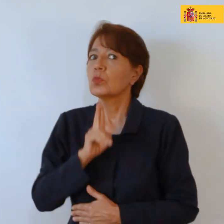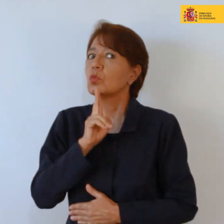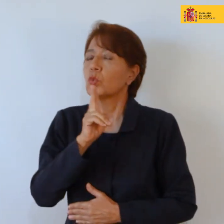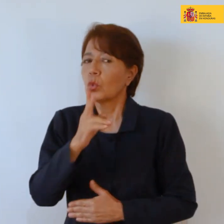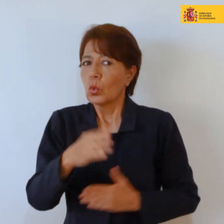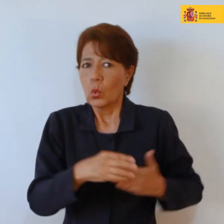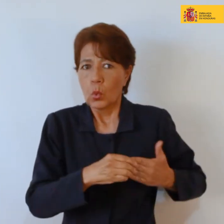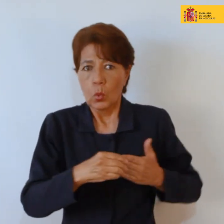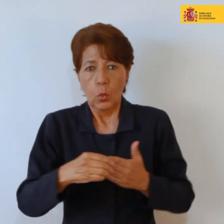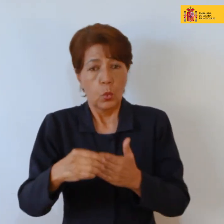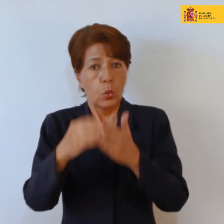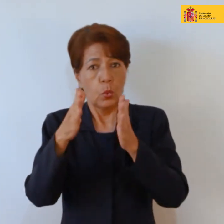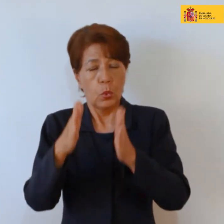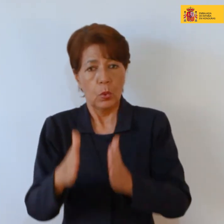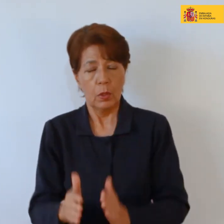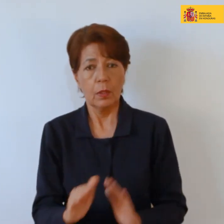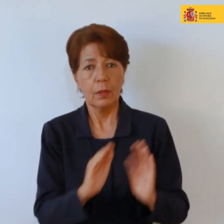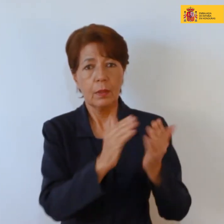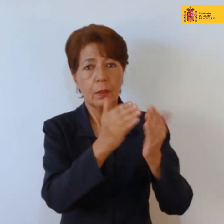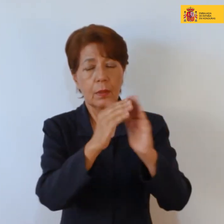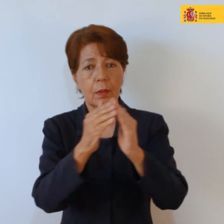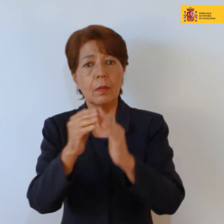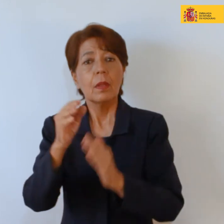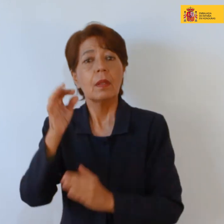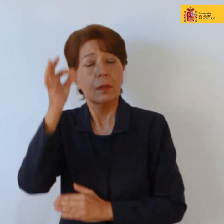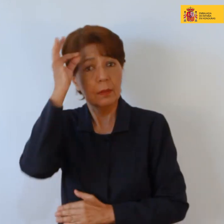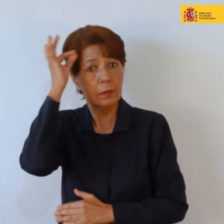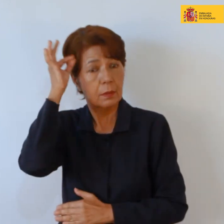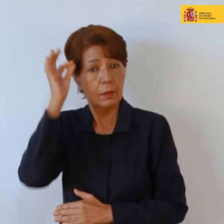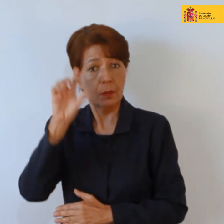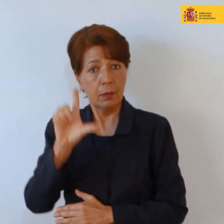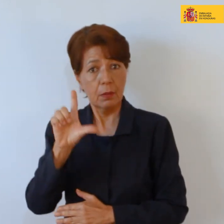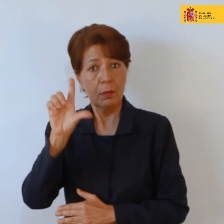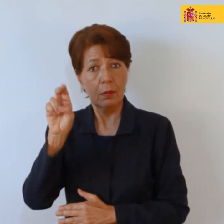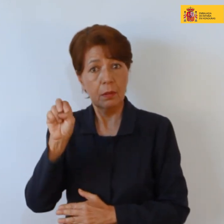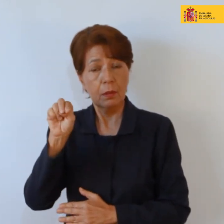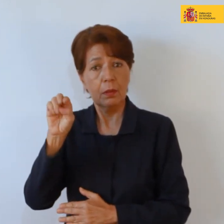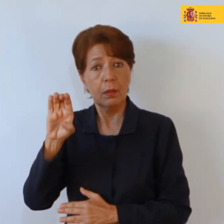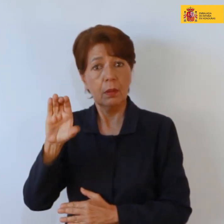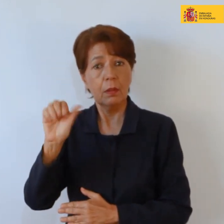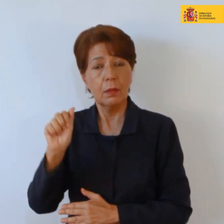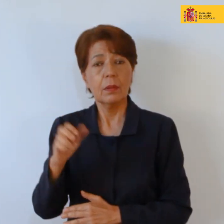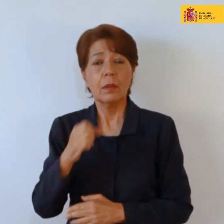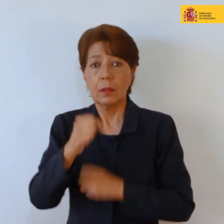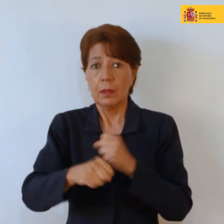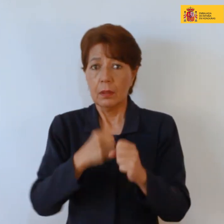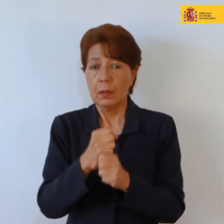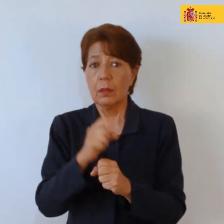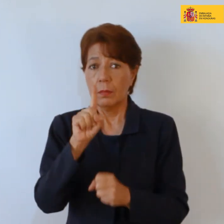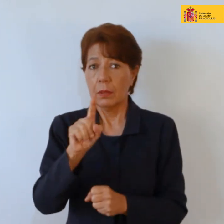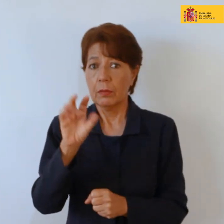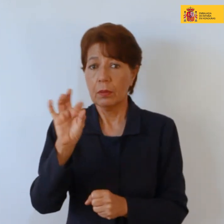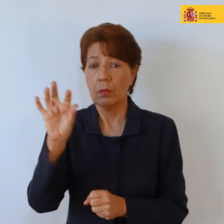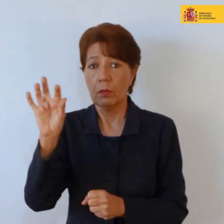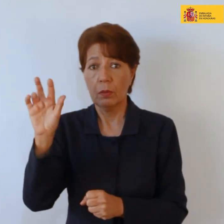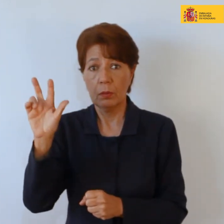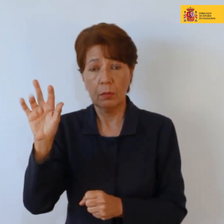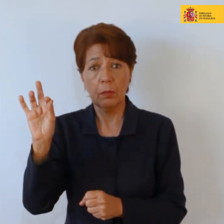líder lenca de la comunidad indígena y, bueno, que en el año 1993 cofundó el Consejo